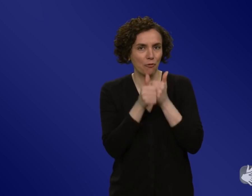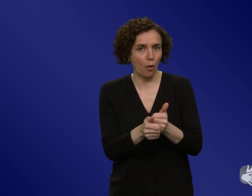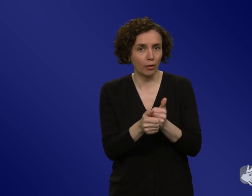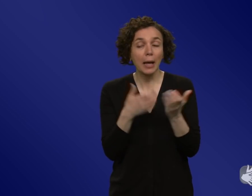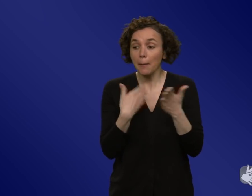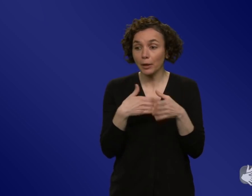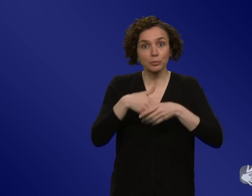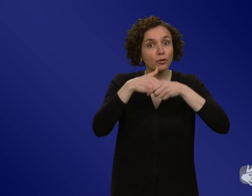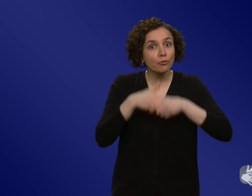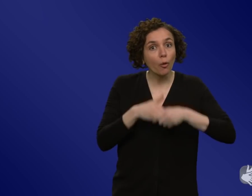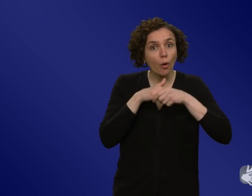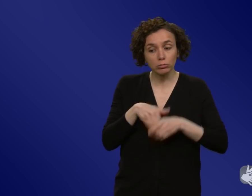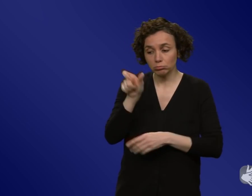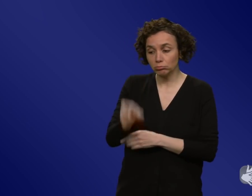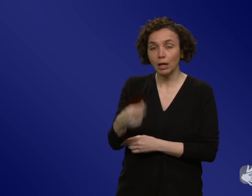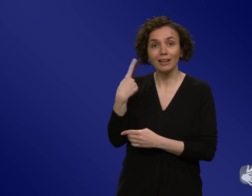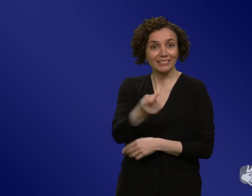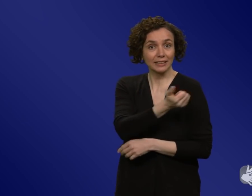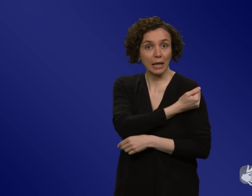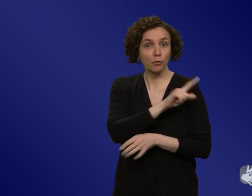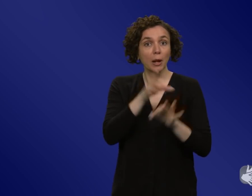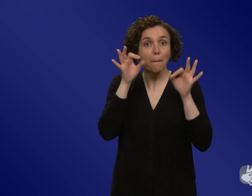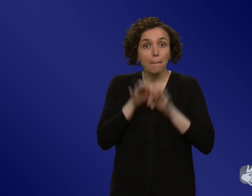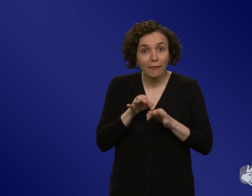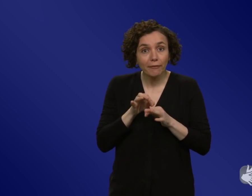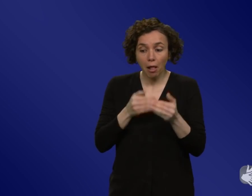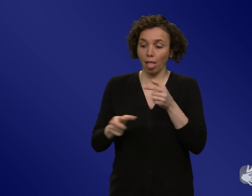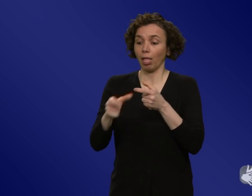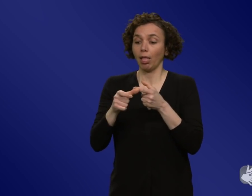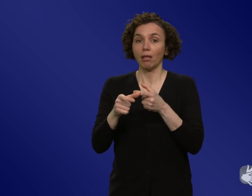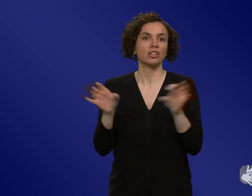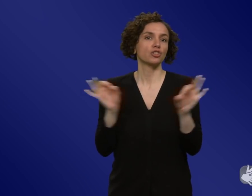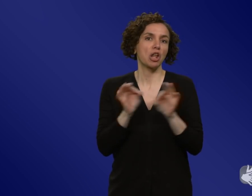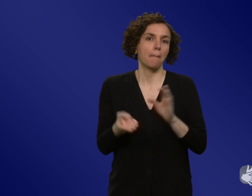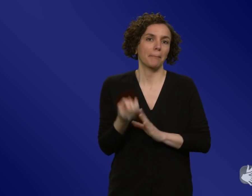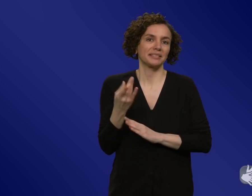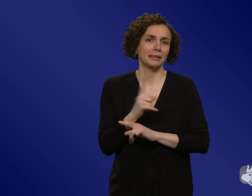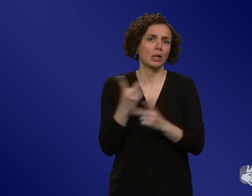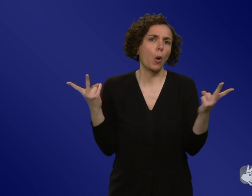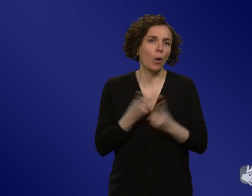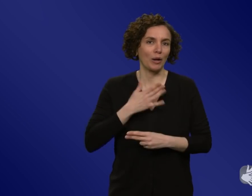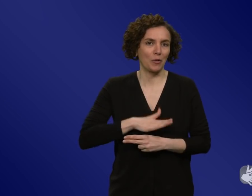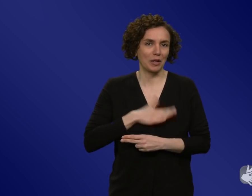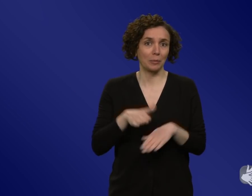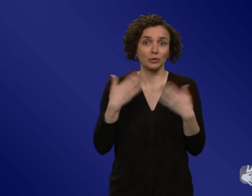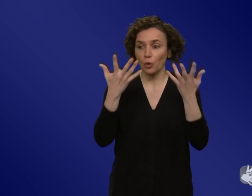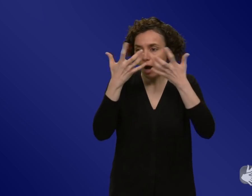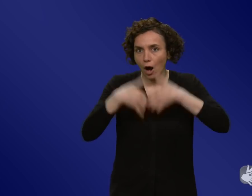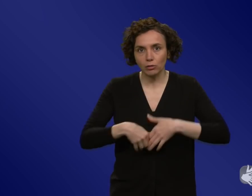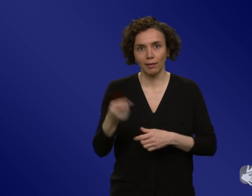kurz danach ist was Schlimmes passiert oder zumindest was sehr Unangenehmes. und dass das in den Köpfen der Leuten dann vielleicht mit der Impfung verknüpft wird.